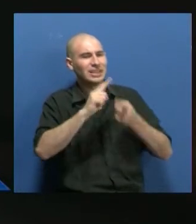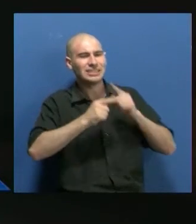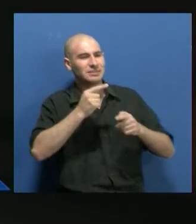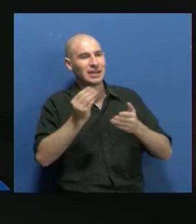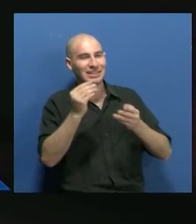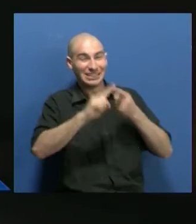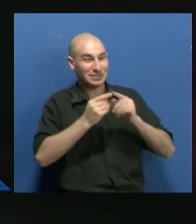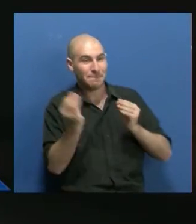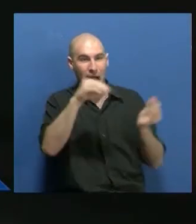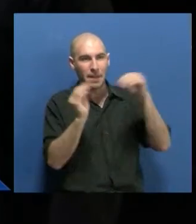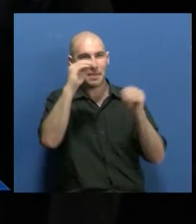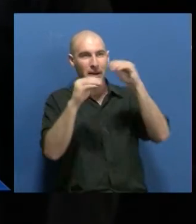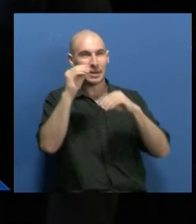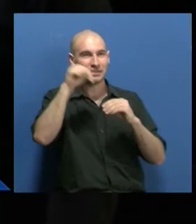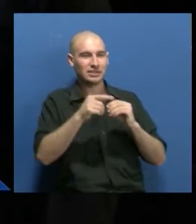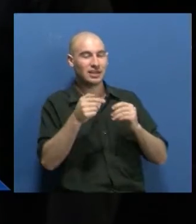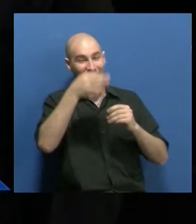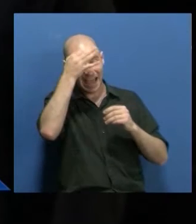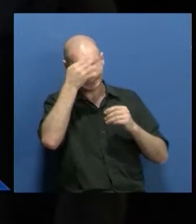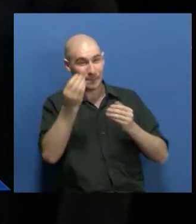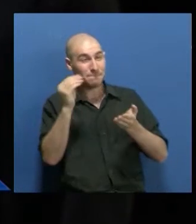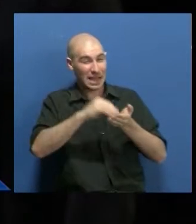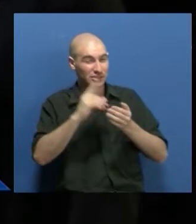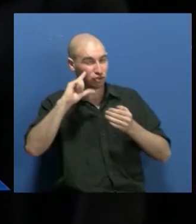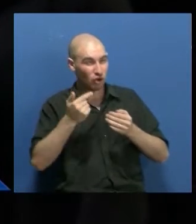intérpretes para que les lleguen más eventos artísticos a la comunidad sorda de la provincia.